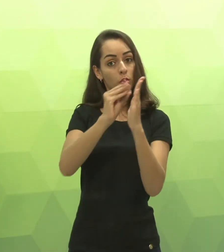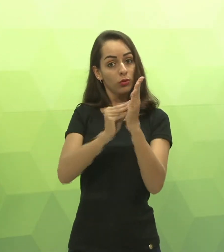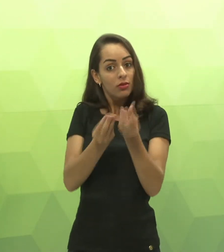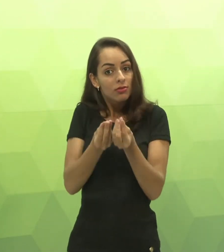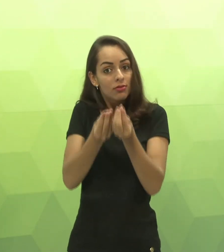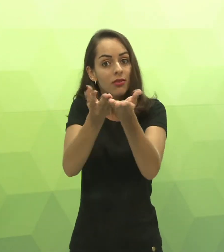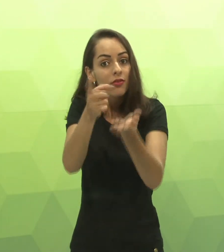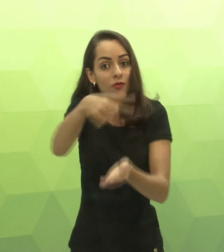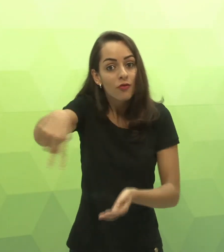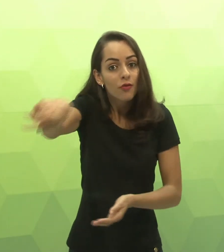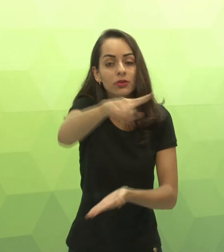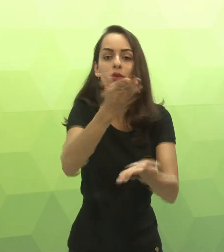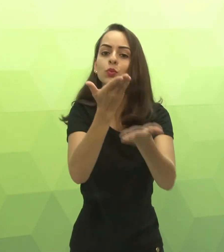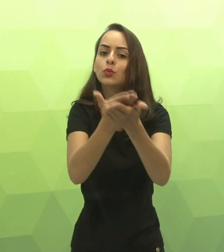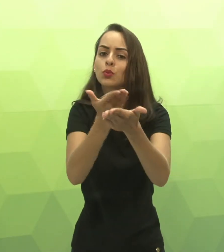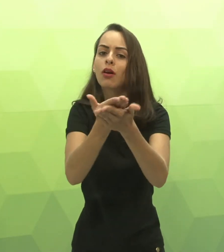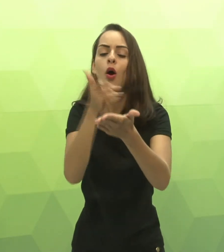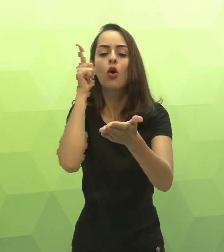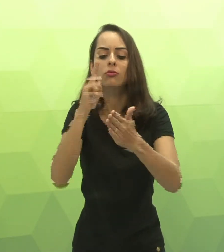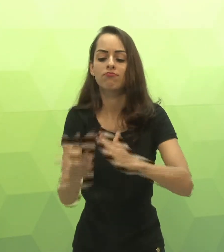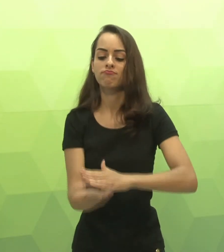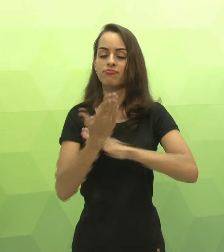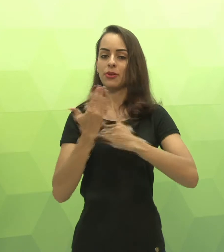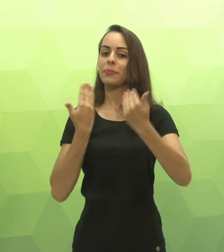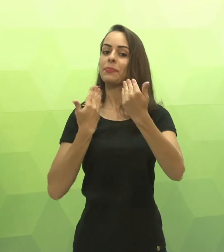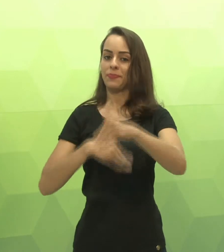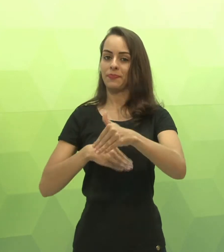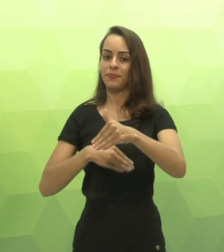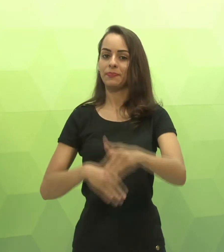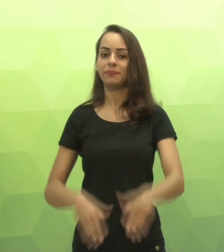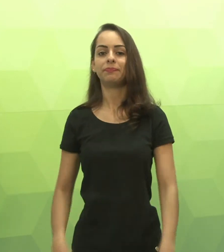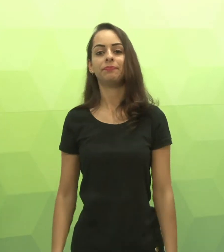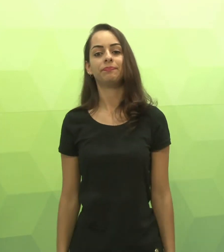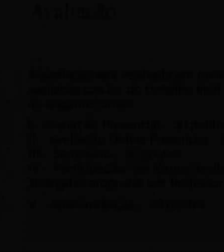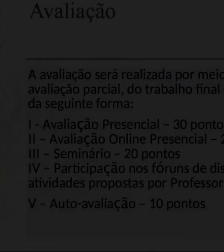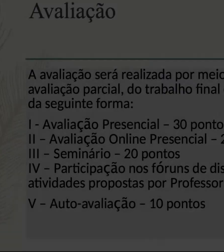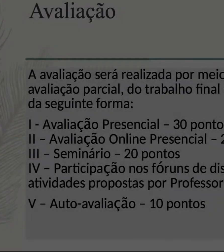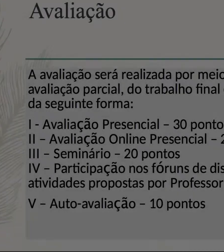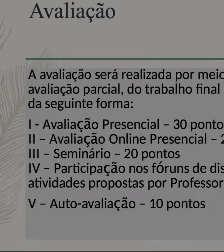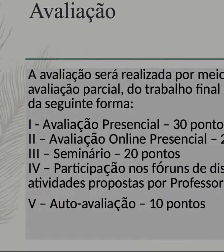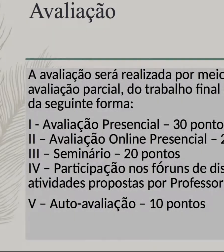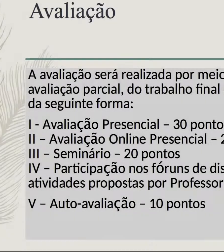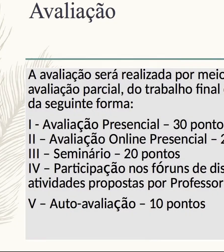Então, o conteúdo será entregue, você vai ler, estudar, e com certeza será auxiliado para a prova.